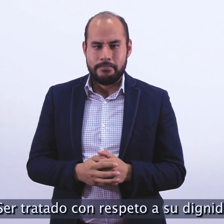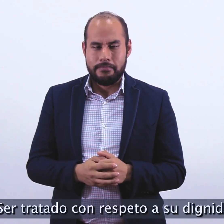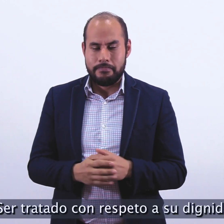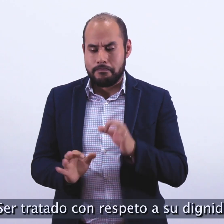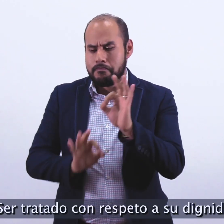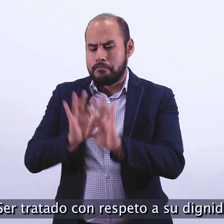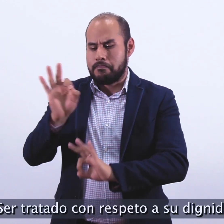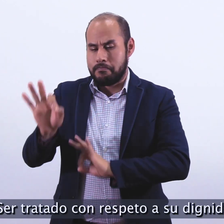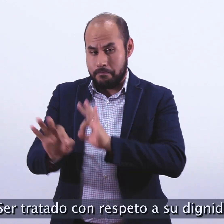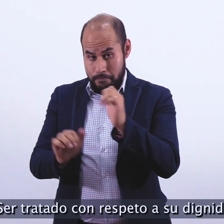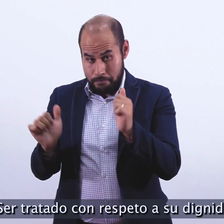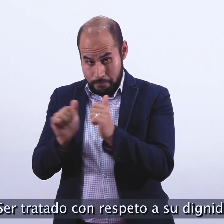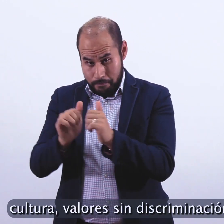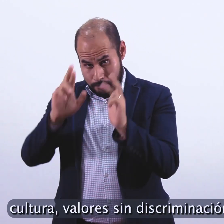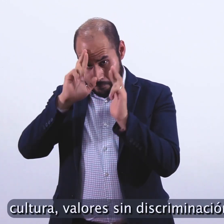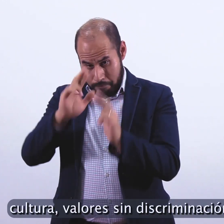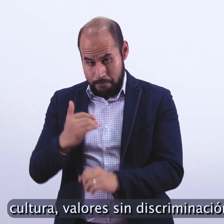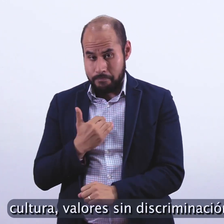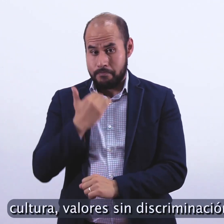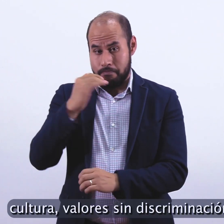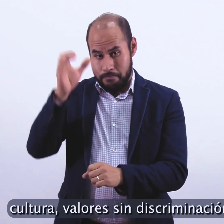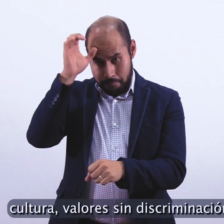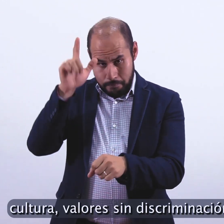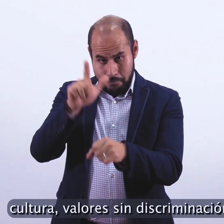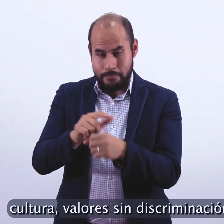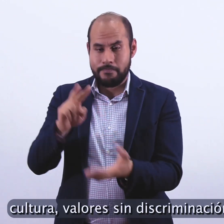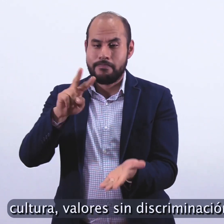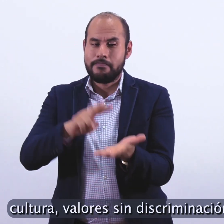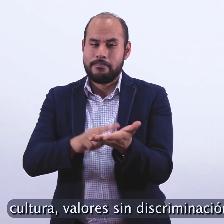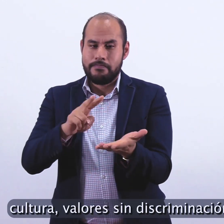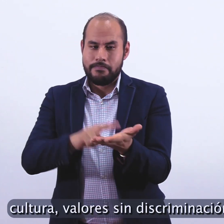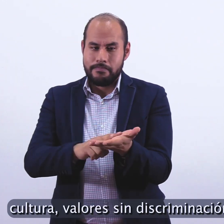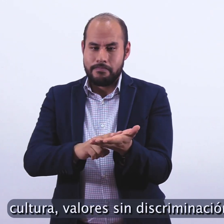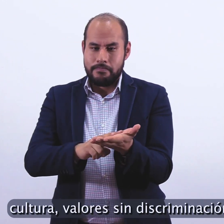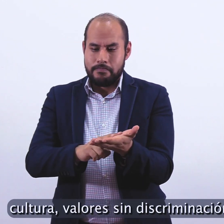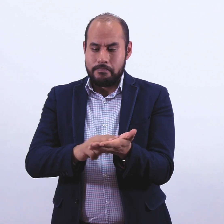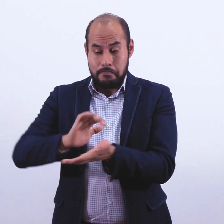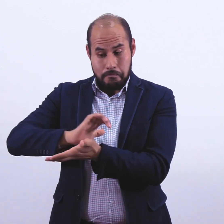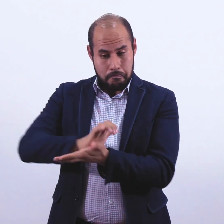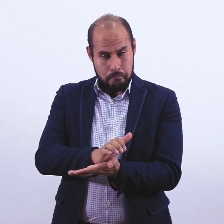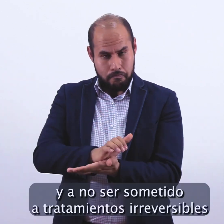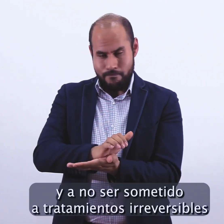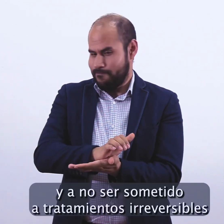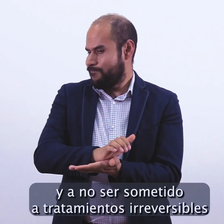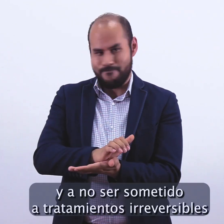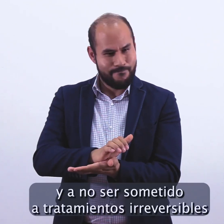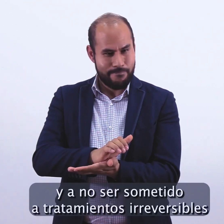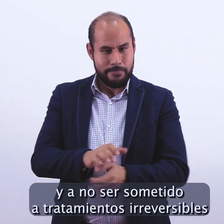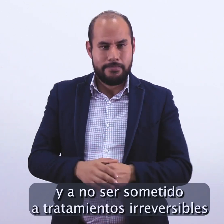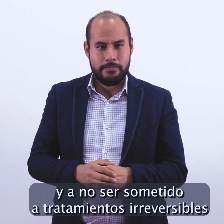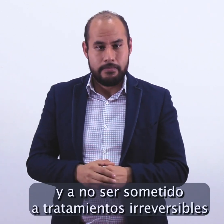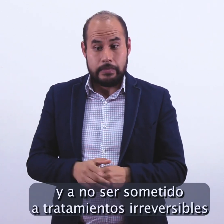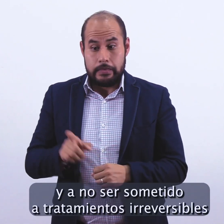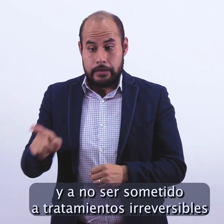respeto a su dignidad, cultura, valores, sin discriminación. Y a no ser sometido a tratamientos